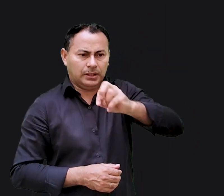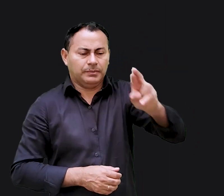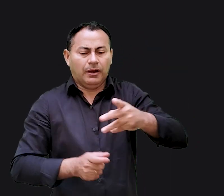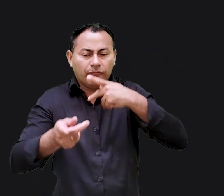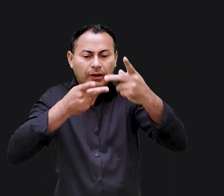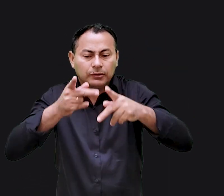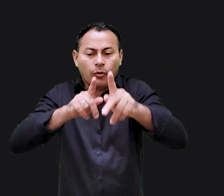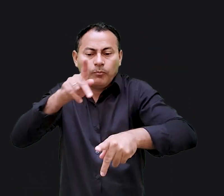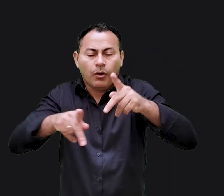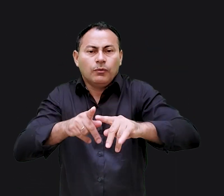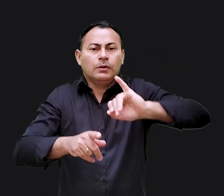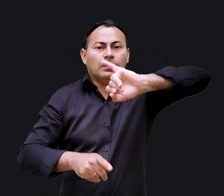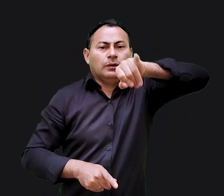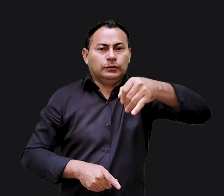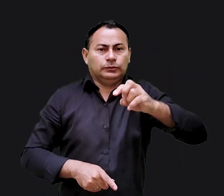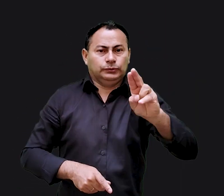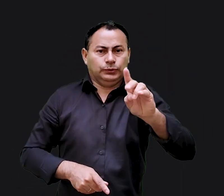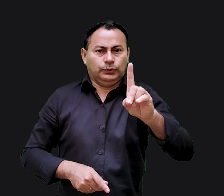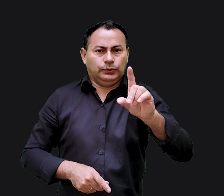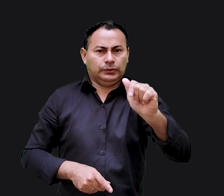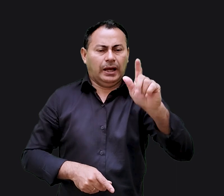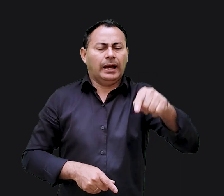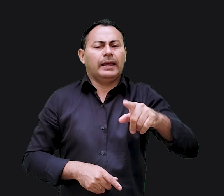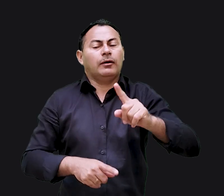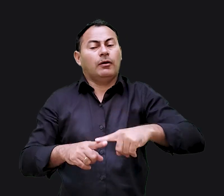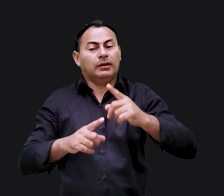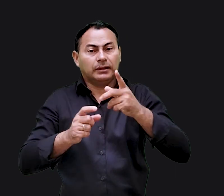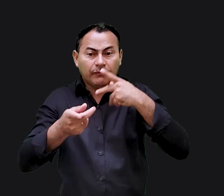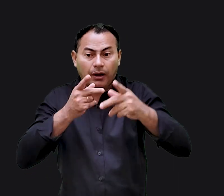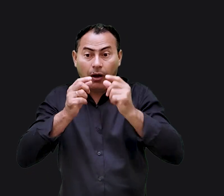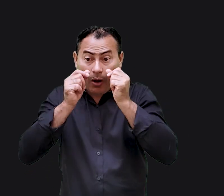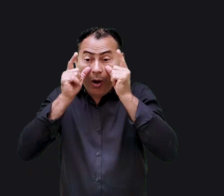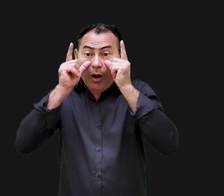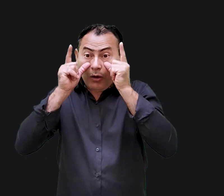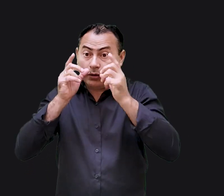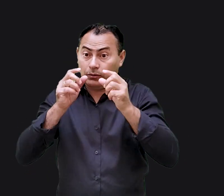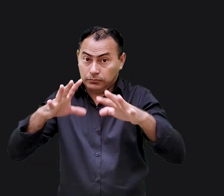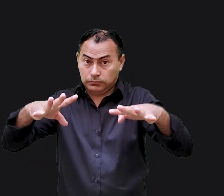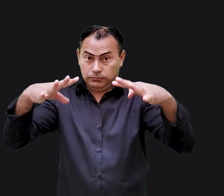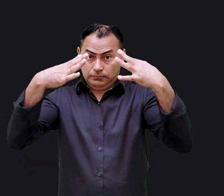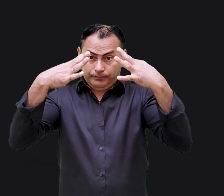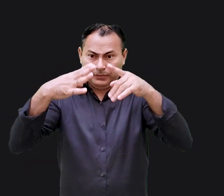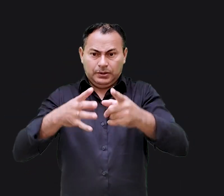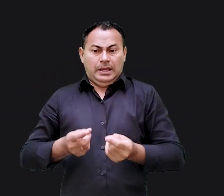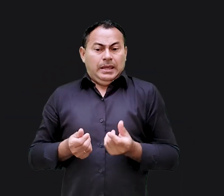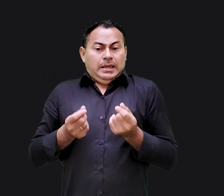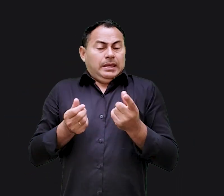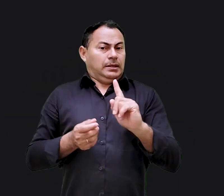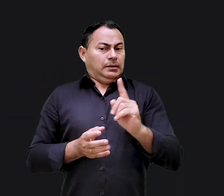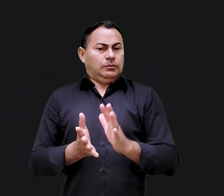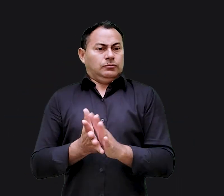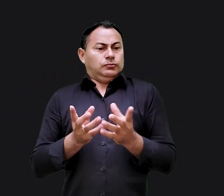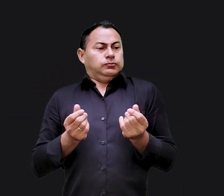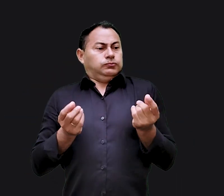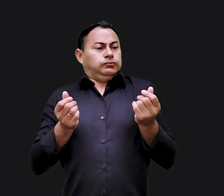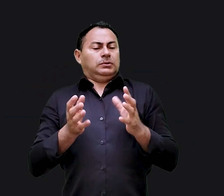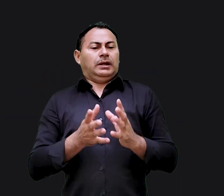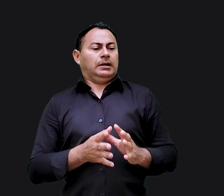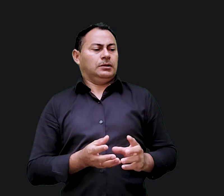dizendo ao povo de Judá é algo mais ou menos assim. Prestem atenção. Se você é rico, não se glorie nas